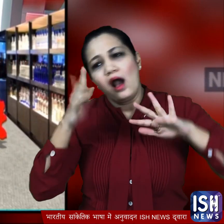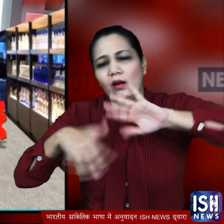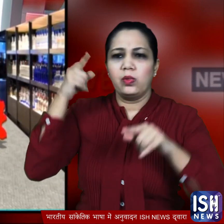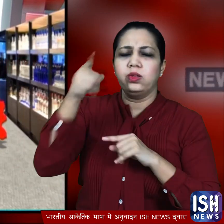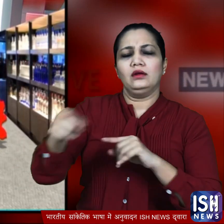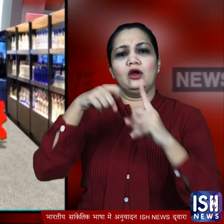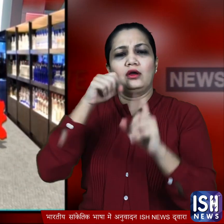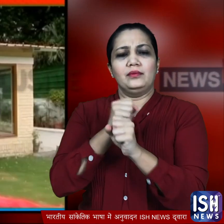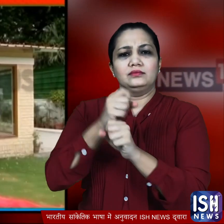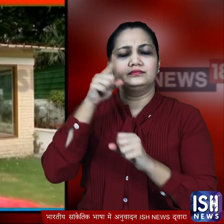ले लिया